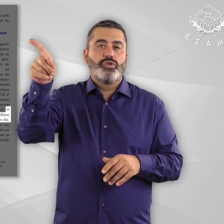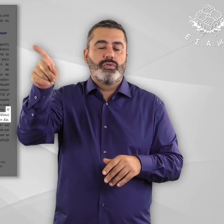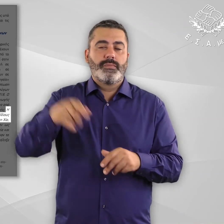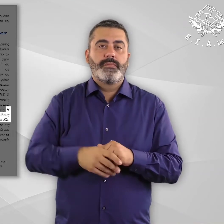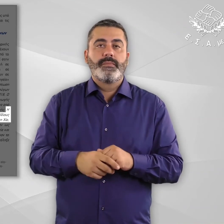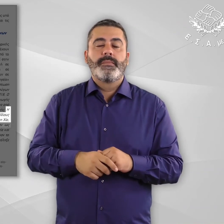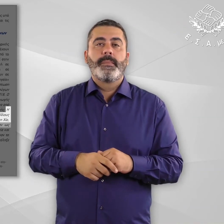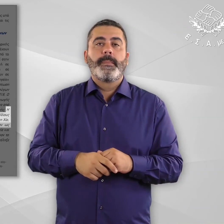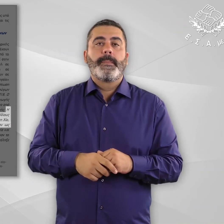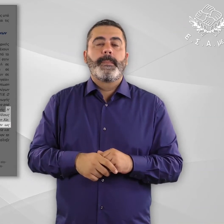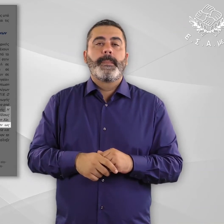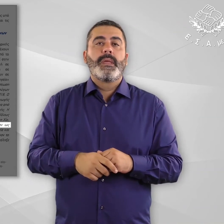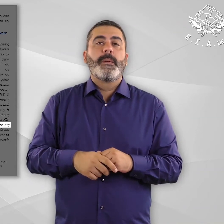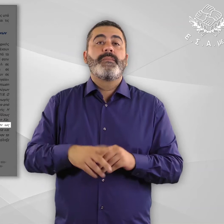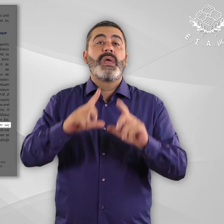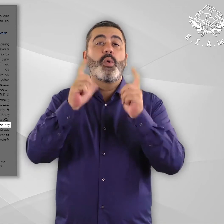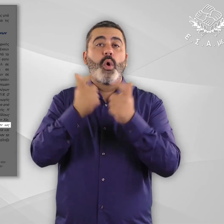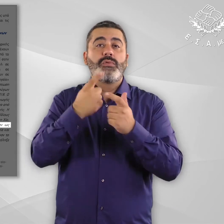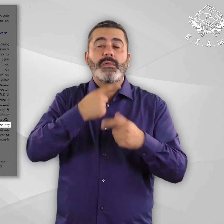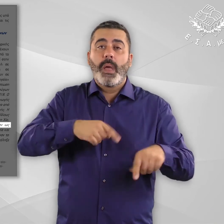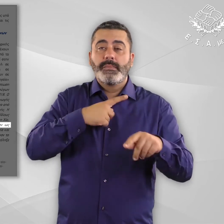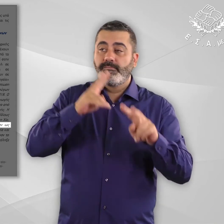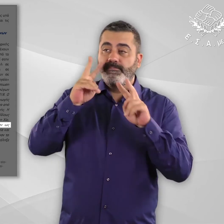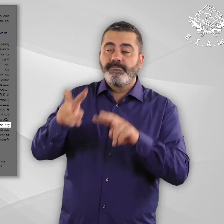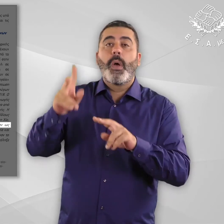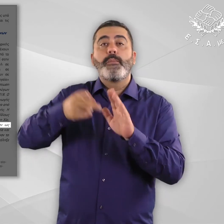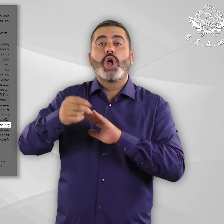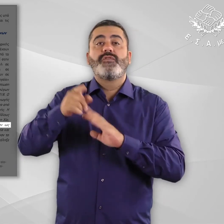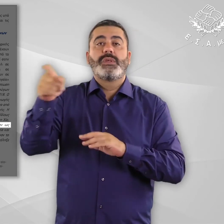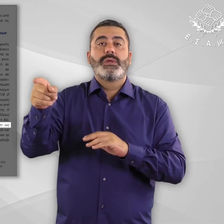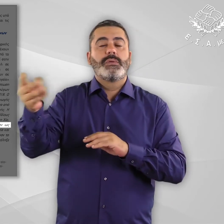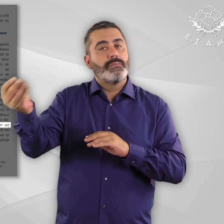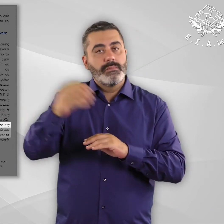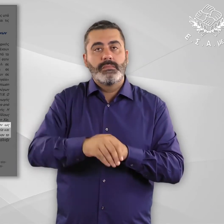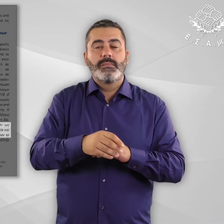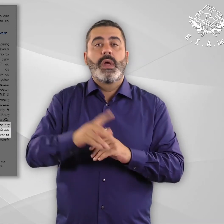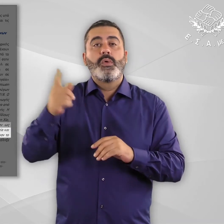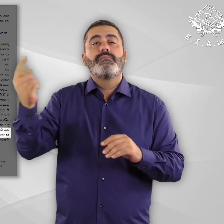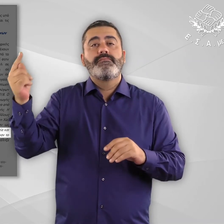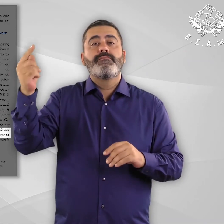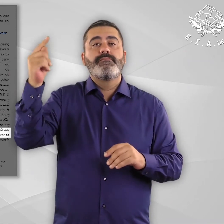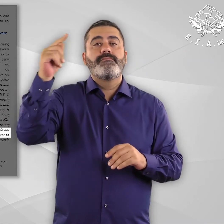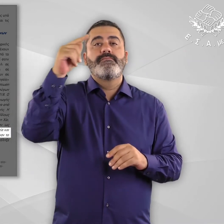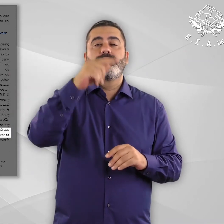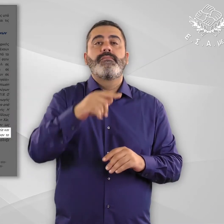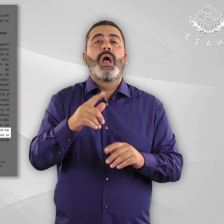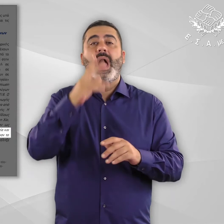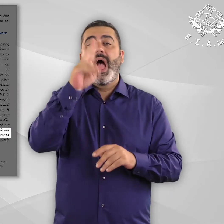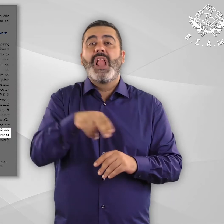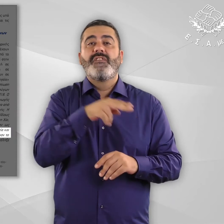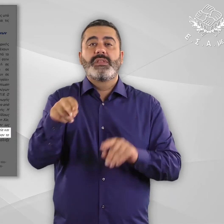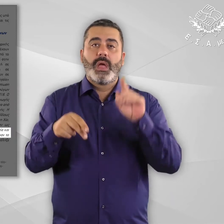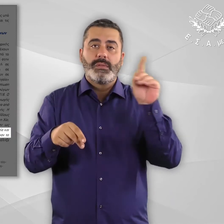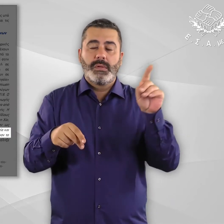στοιχείο όπου διέμεναν. Τα μέλη της οικογένειας αναγνωρίστηκαν ως πρόσφυγες στην Ελλάδα. Η οικογένεια ταξίδεψε στην